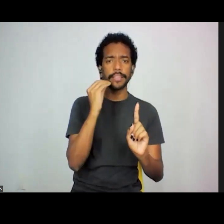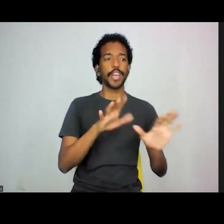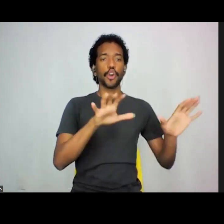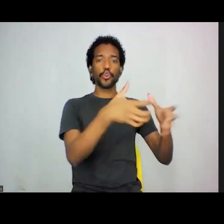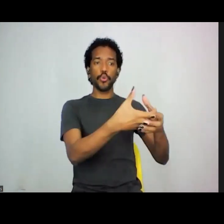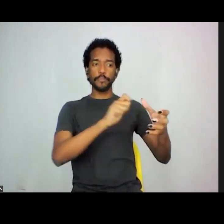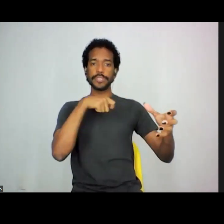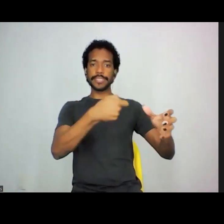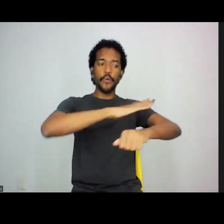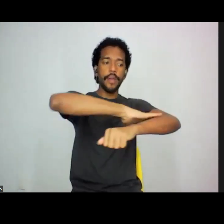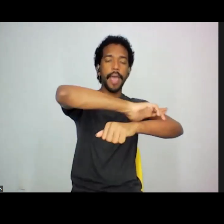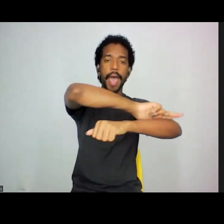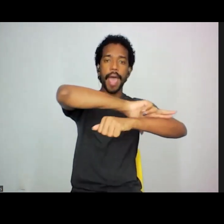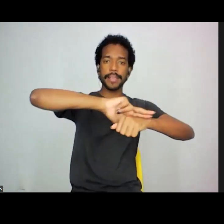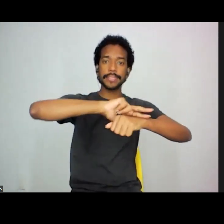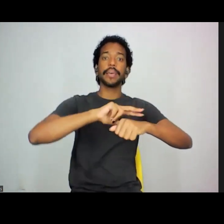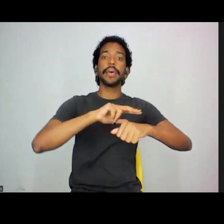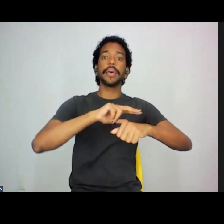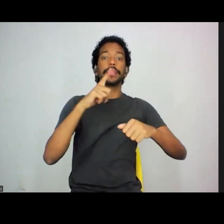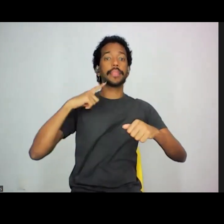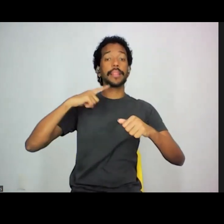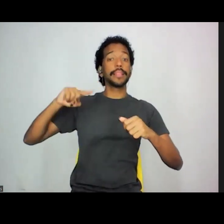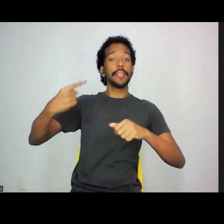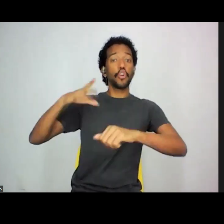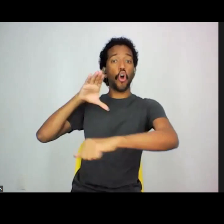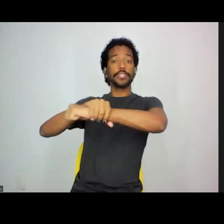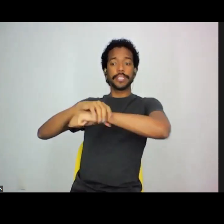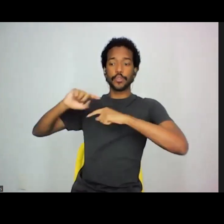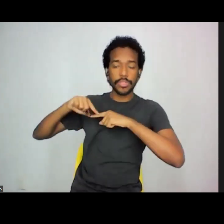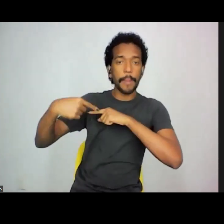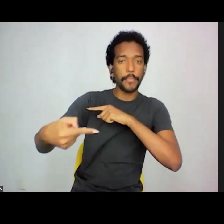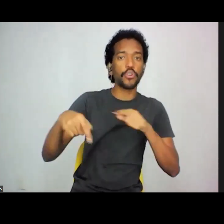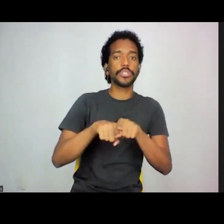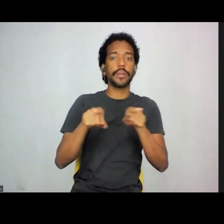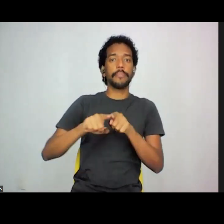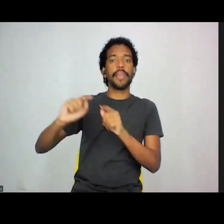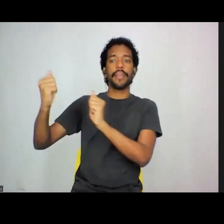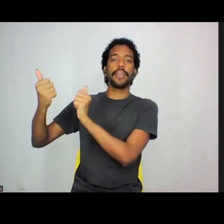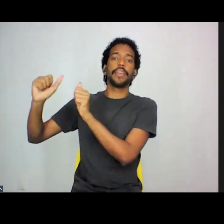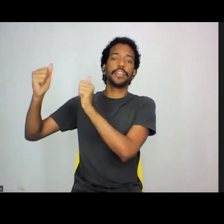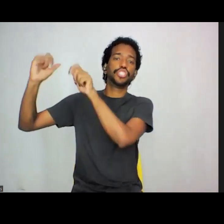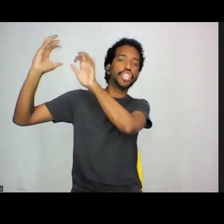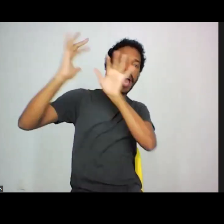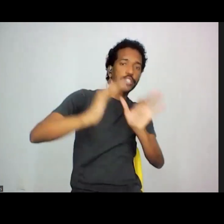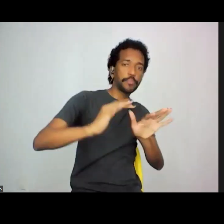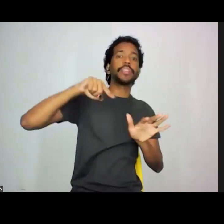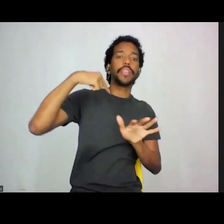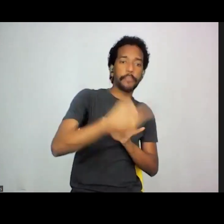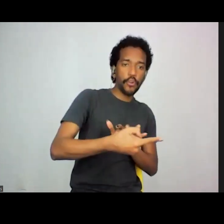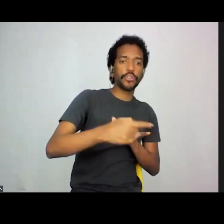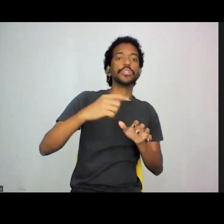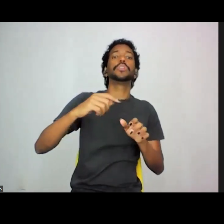racializados aos períodos da pós-colonização, pós-diáspora e pós-migração, de forma